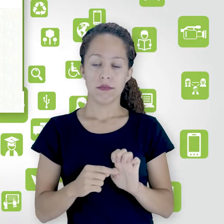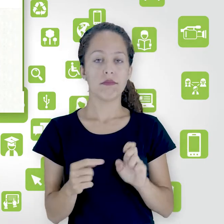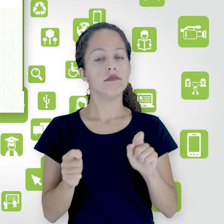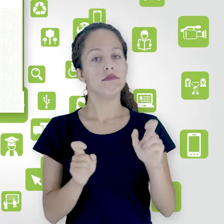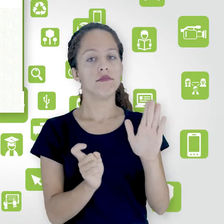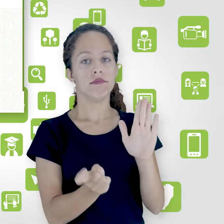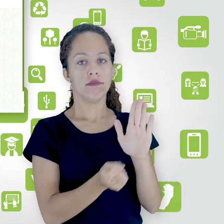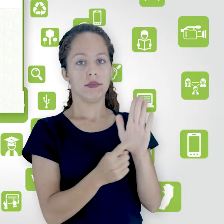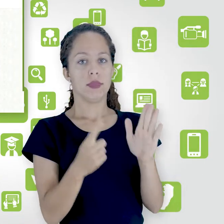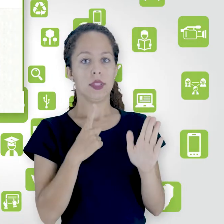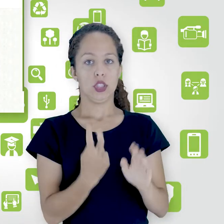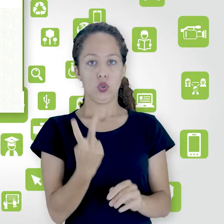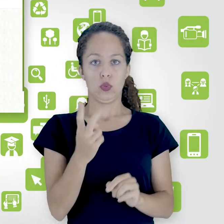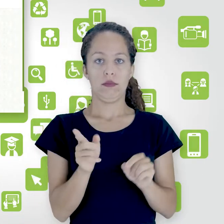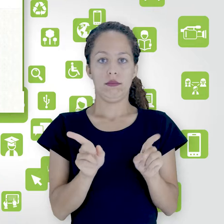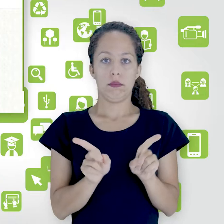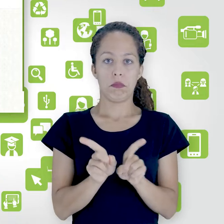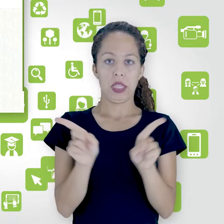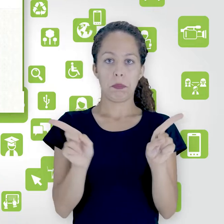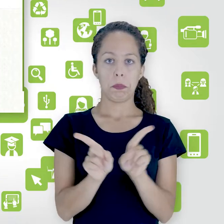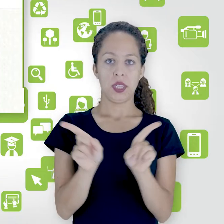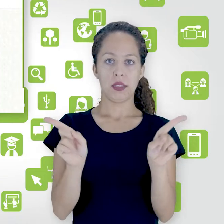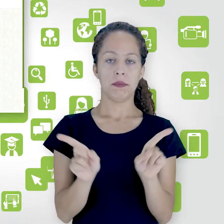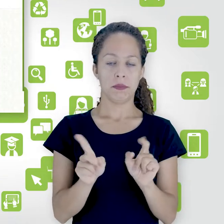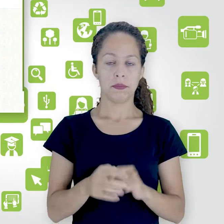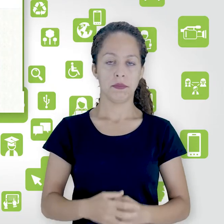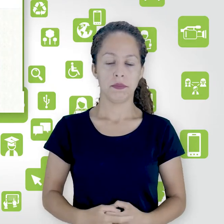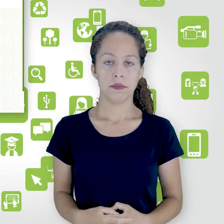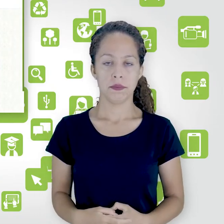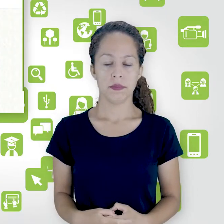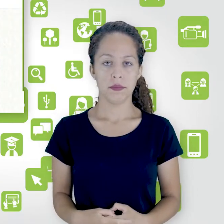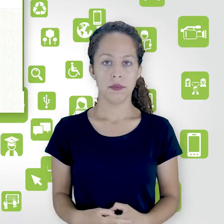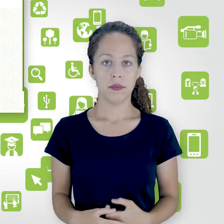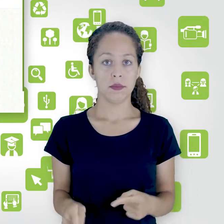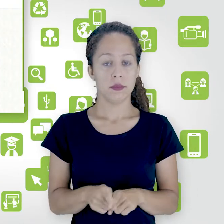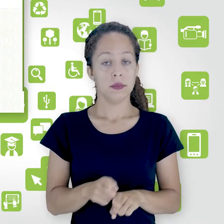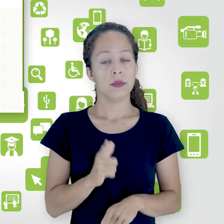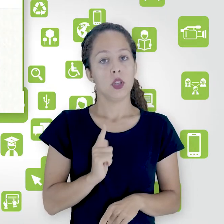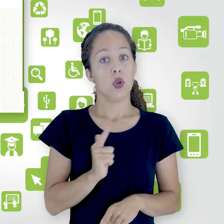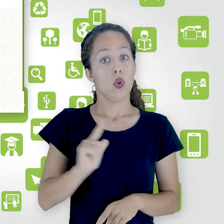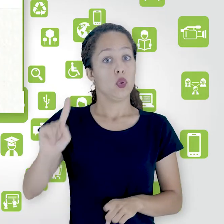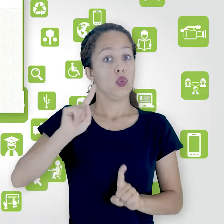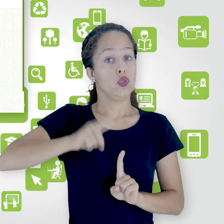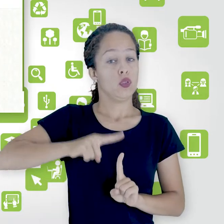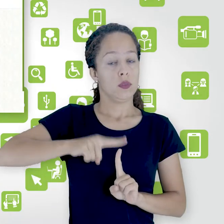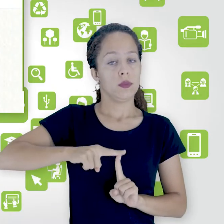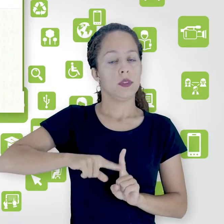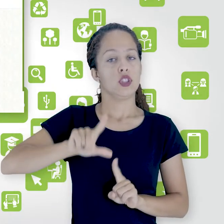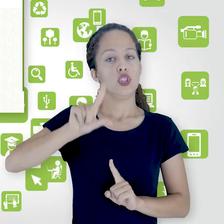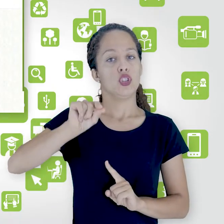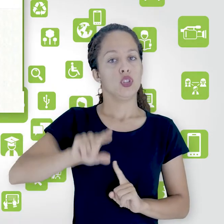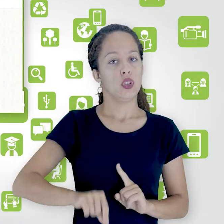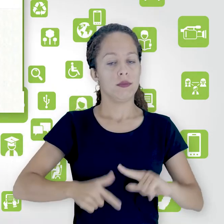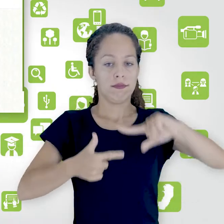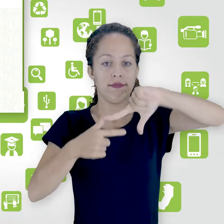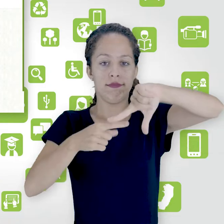ícone com duas setas. Outra opção de inserir perguntas é selecionando o checkbox